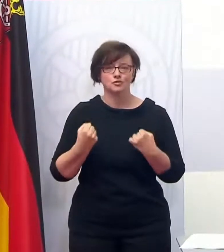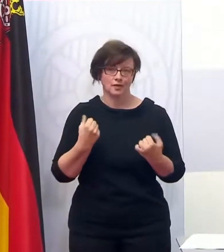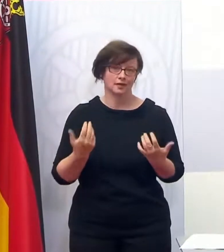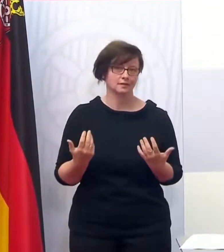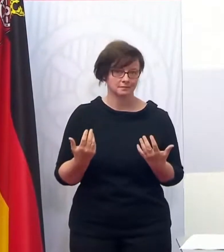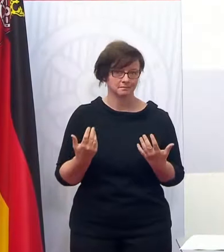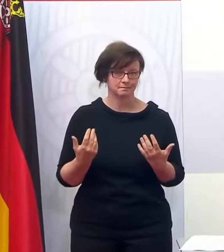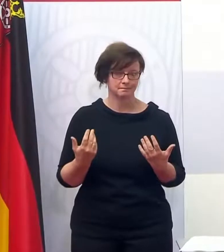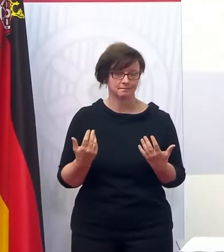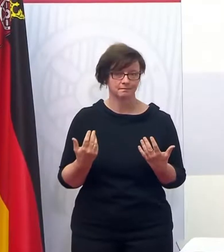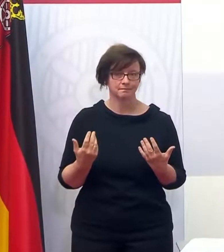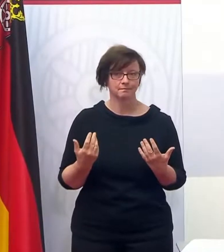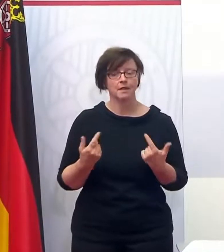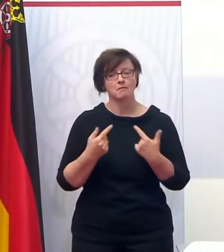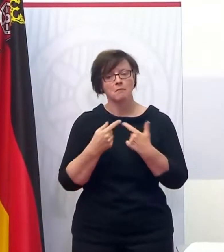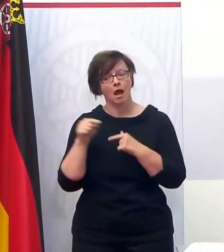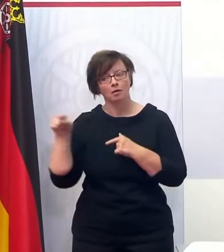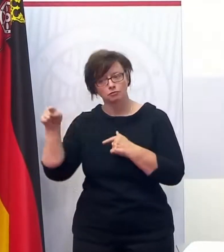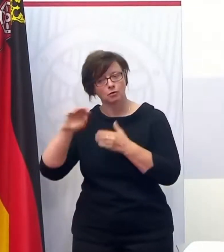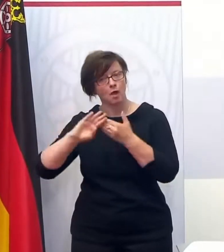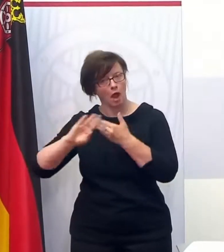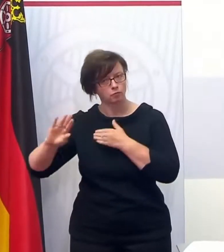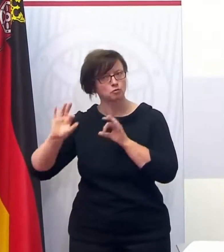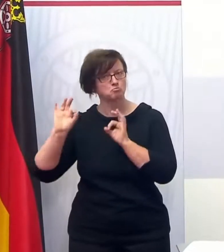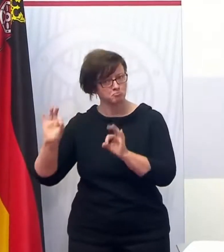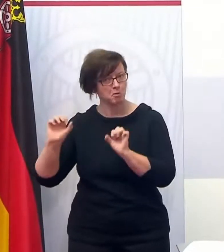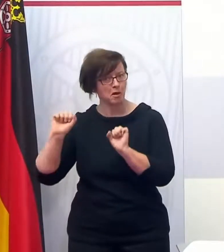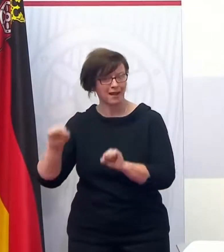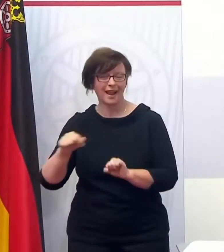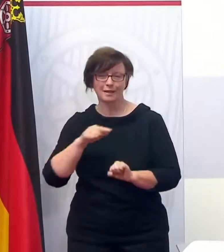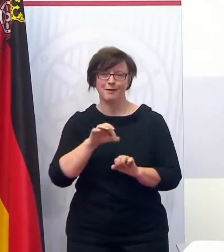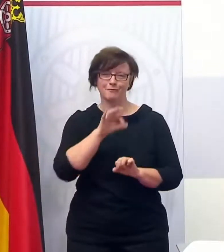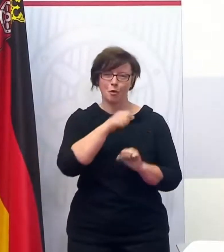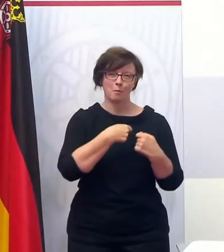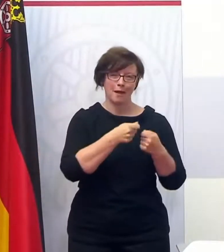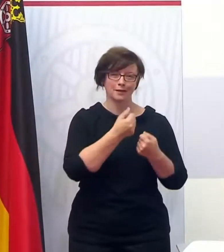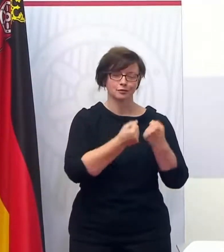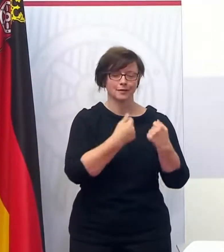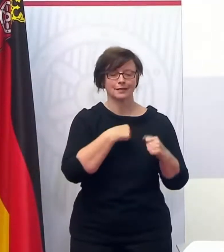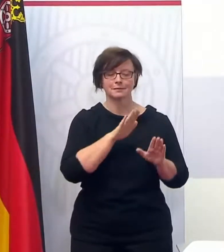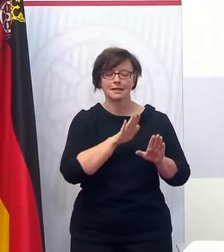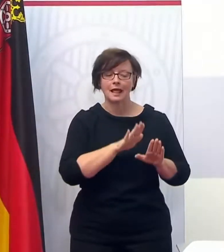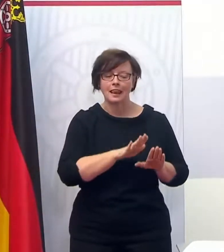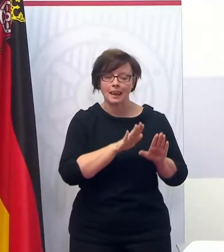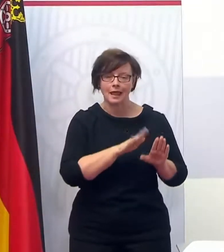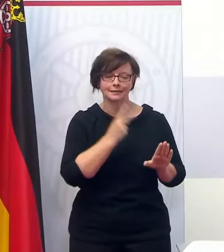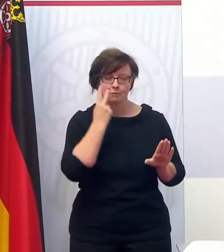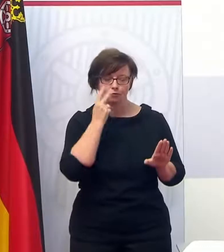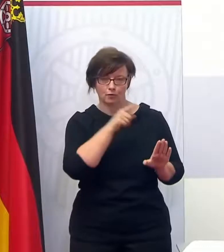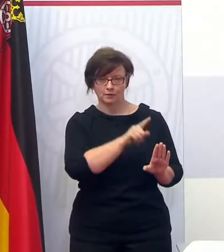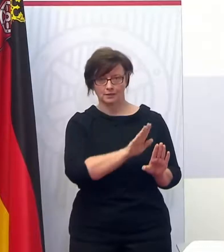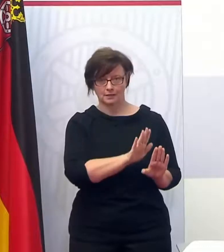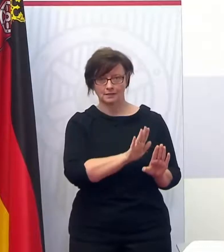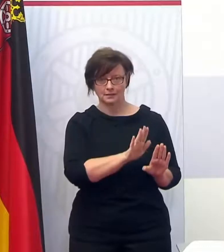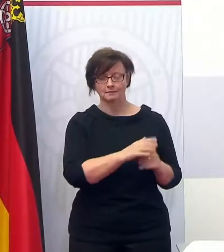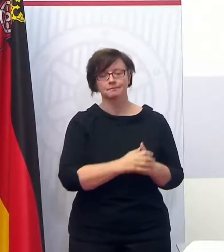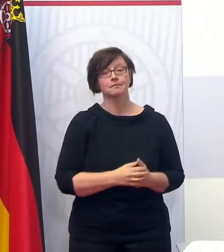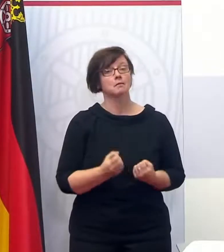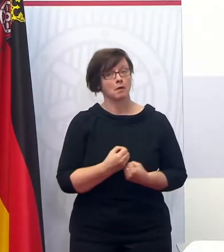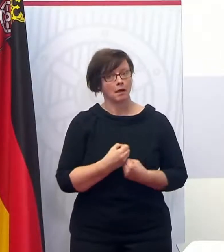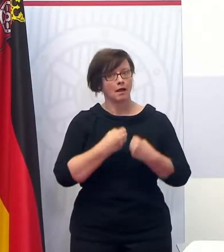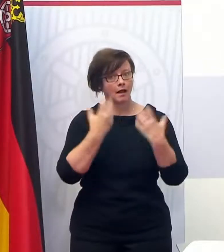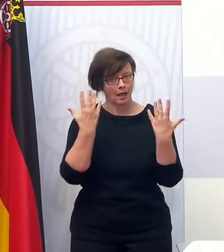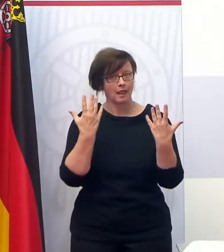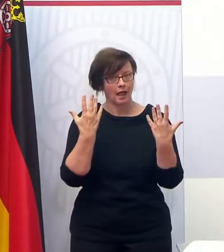anderen Stelle schwieriger als in anderen Lebenssituationen, sodass wir im Moment da noch ein bisschen behutsamer sein werden. Aber wir haben ganz klar, die